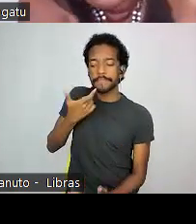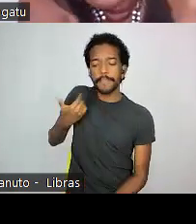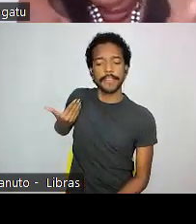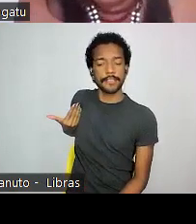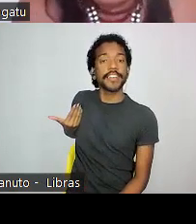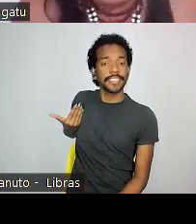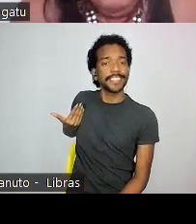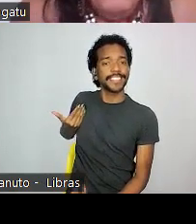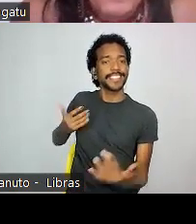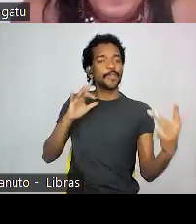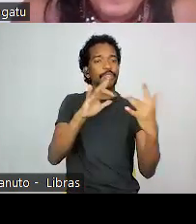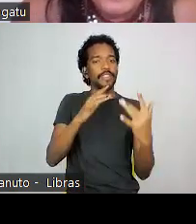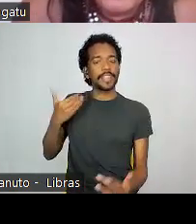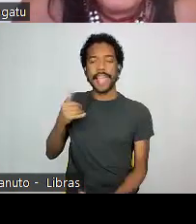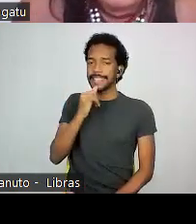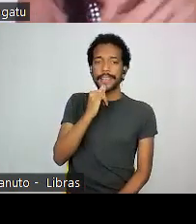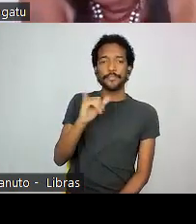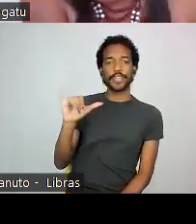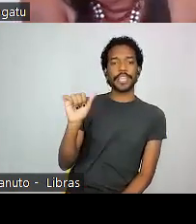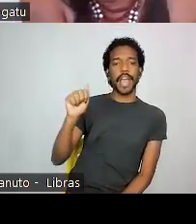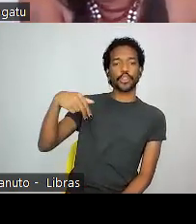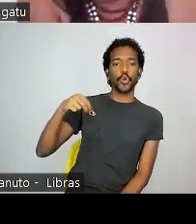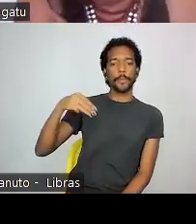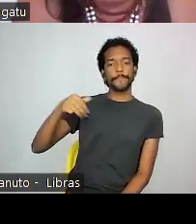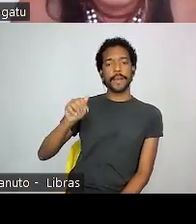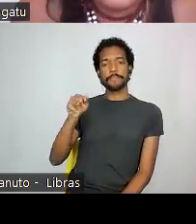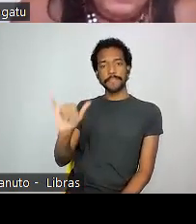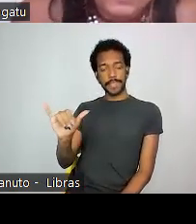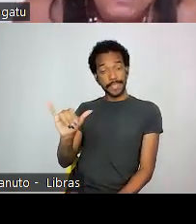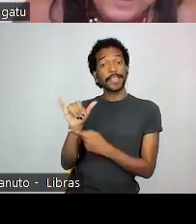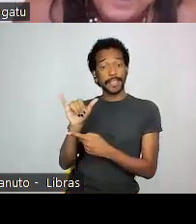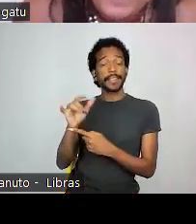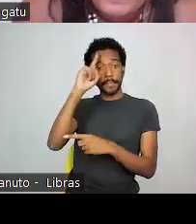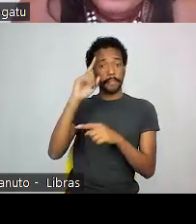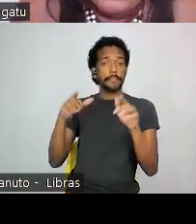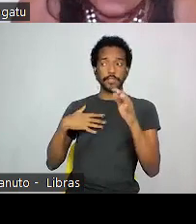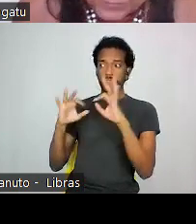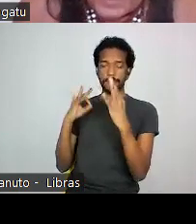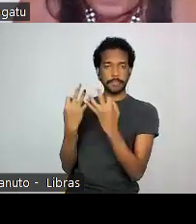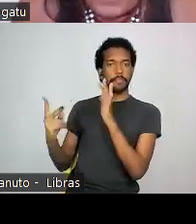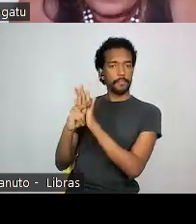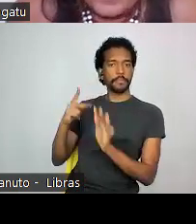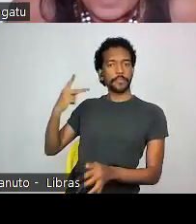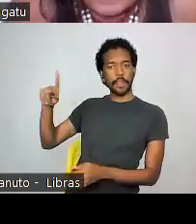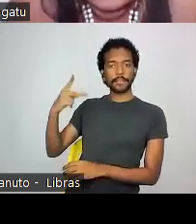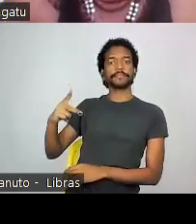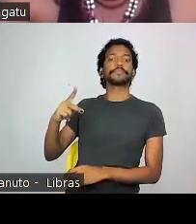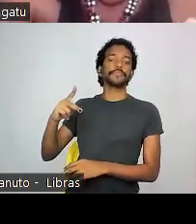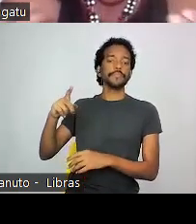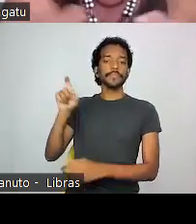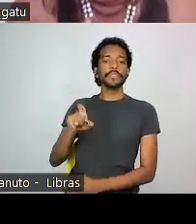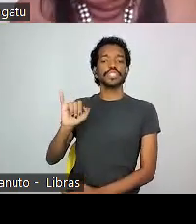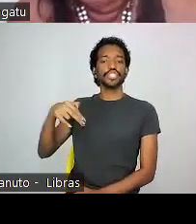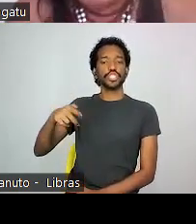a situação dos Yanomamis, né? E outros parentes daquela região amazônica xinguana. Você tem indígenas que têm